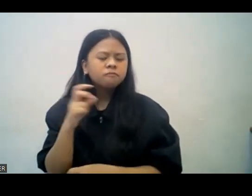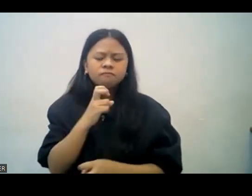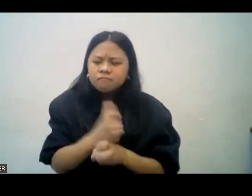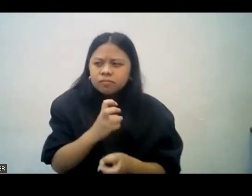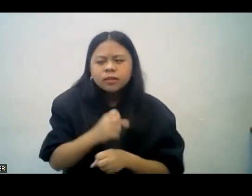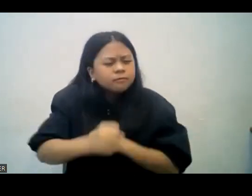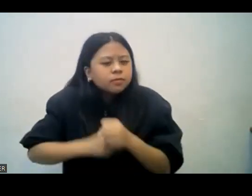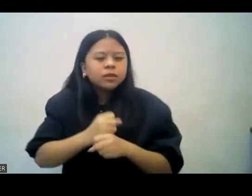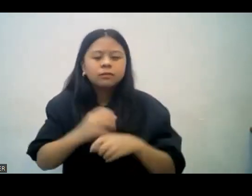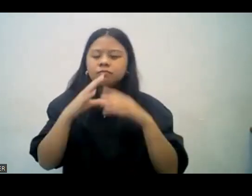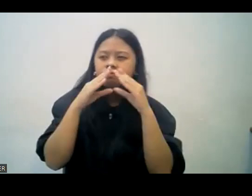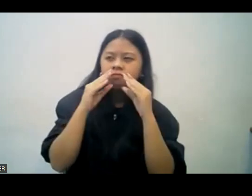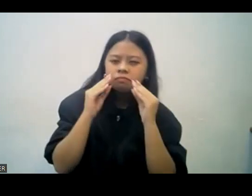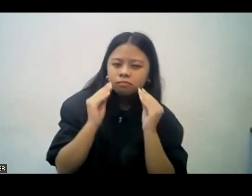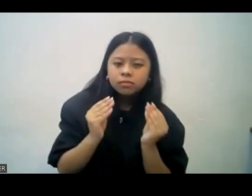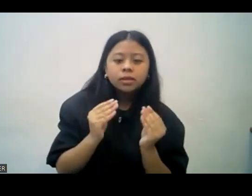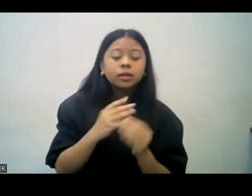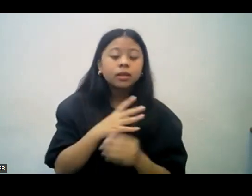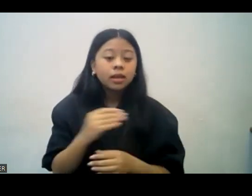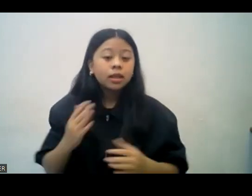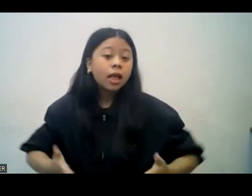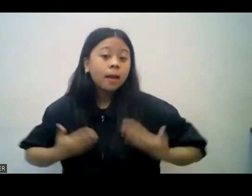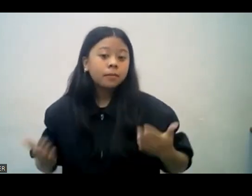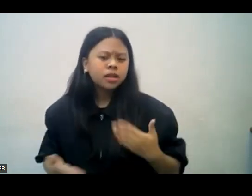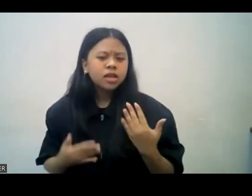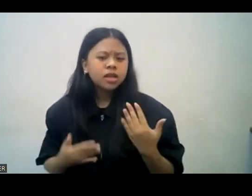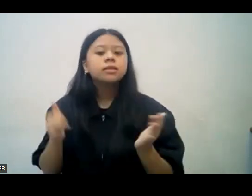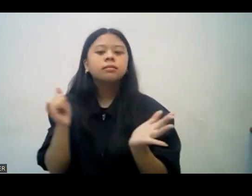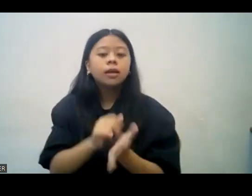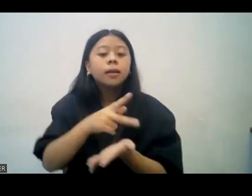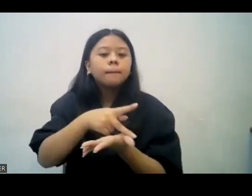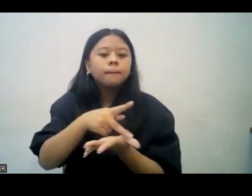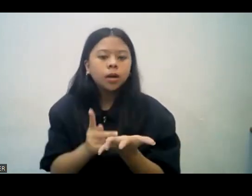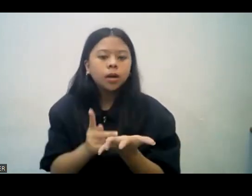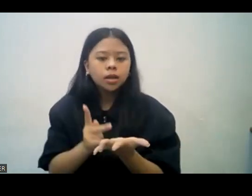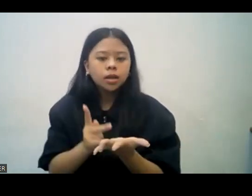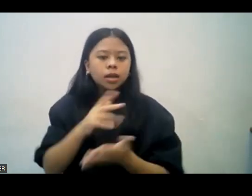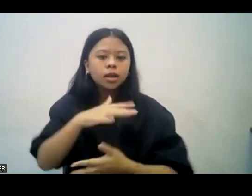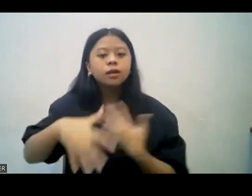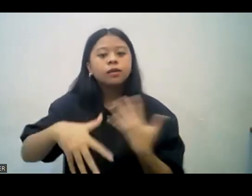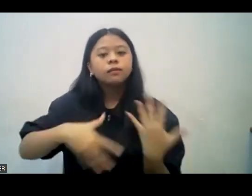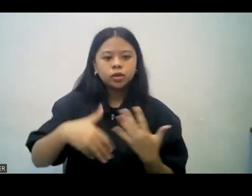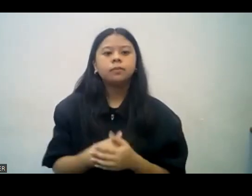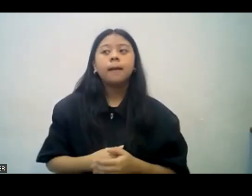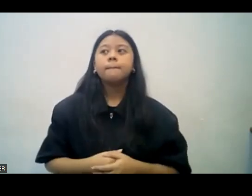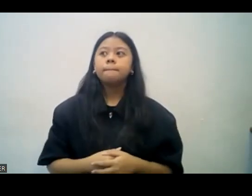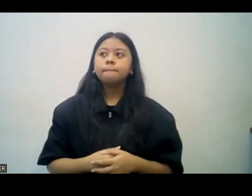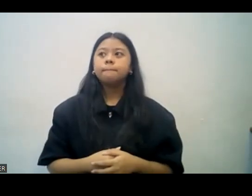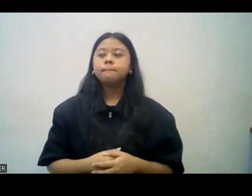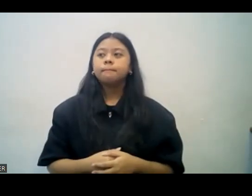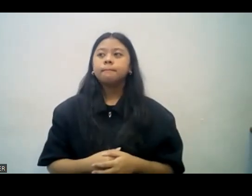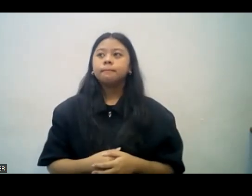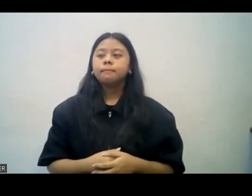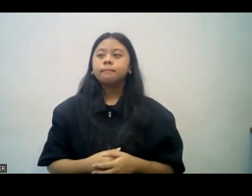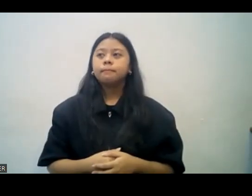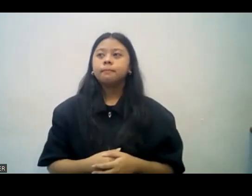natin, yung kalungkutan. At yun po ay parte ng fellowship. But suffering with Jesus, suffering for the gospel